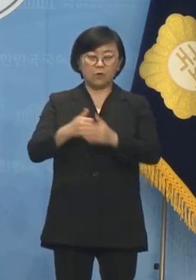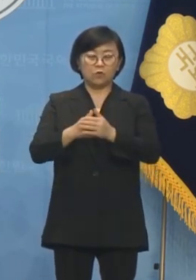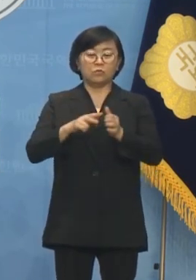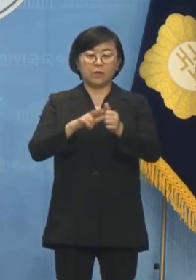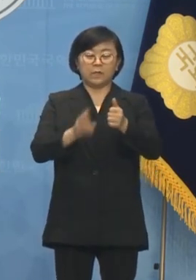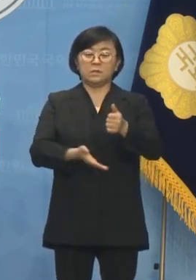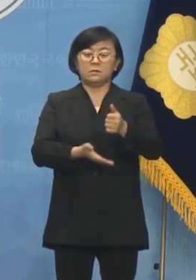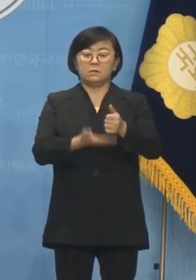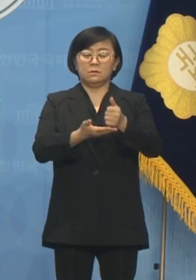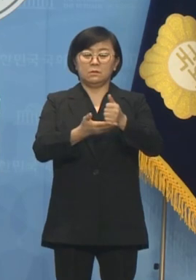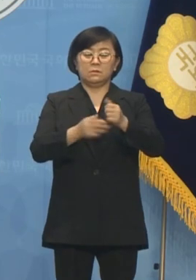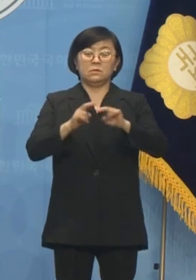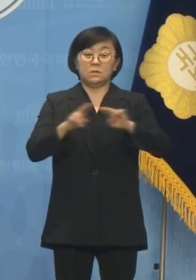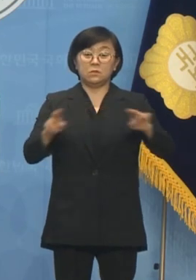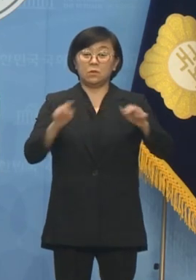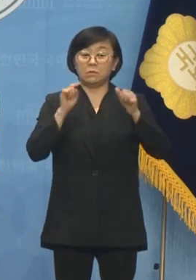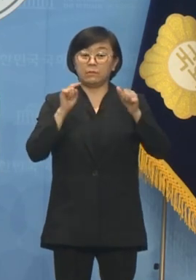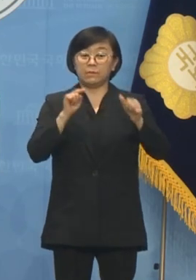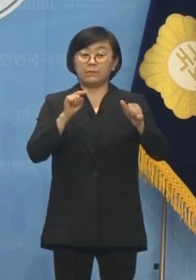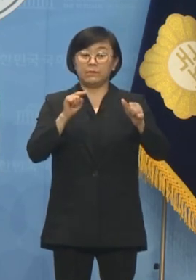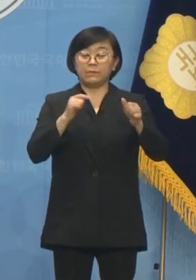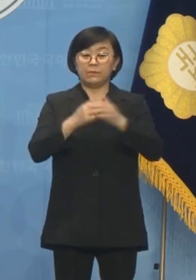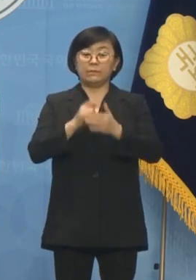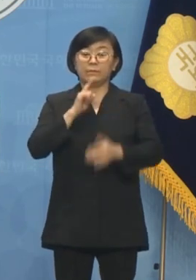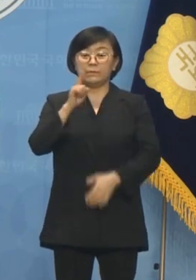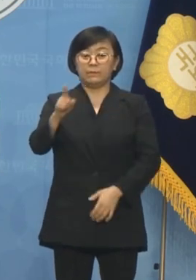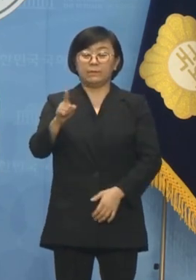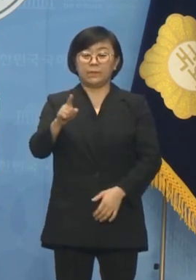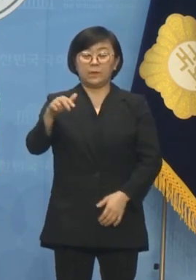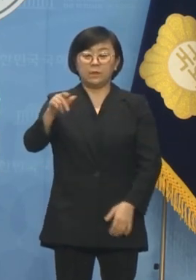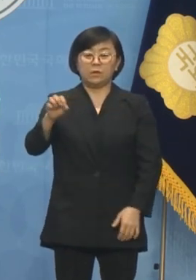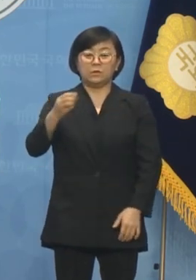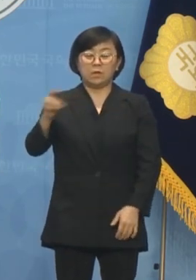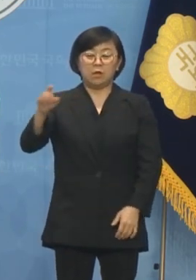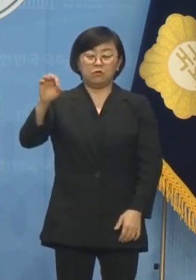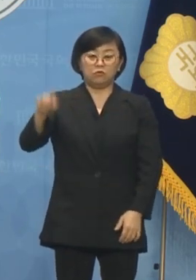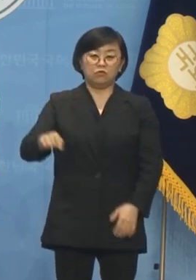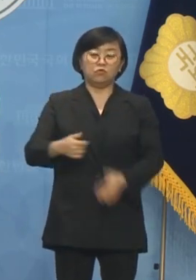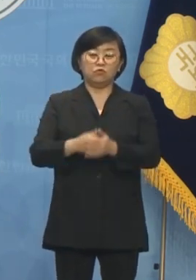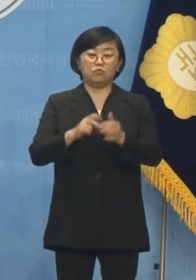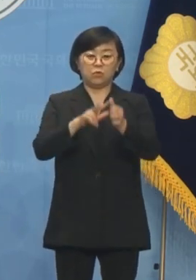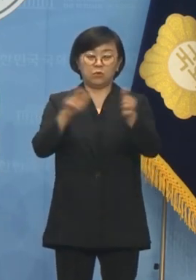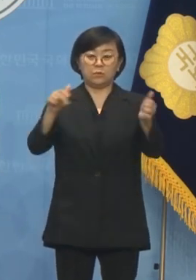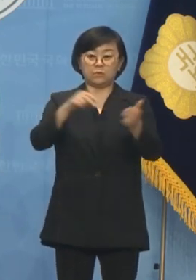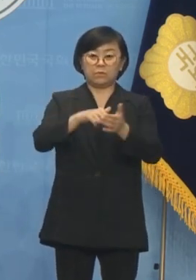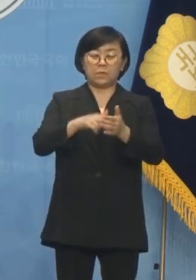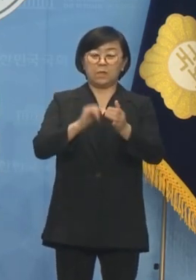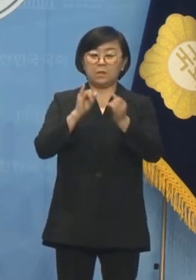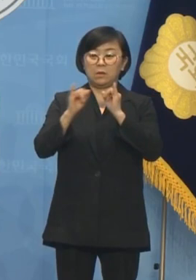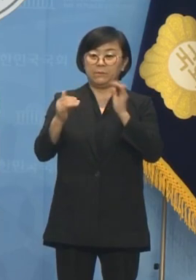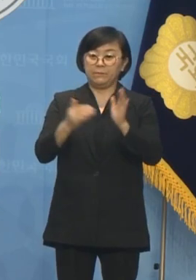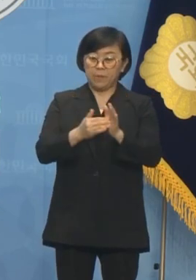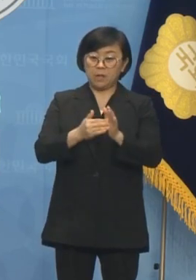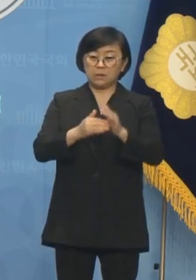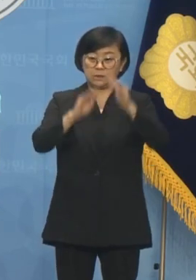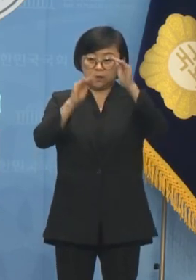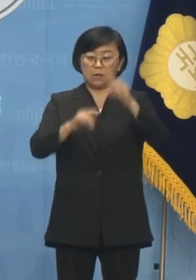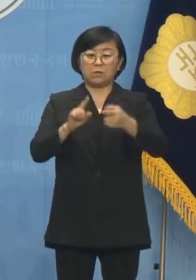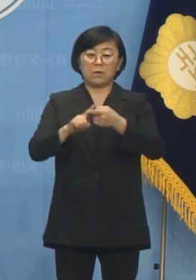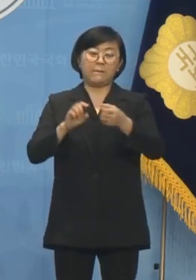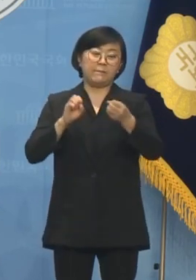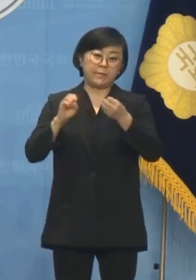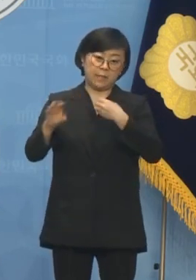취소하라라는 주장의 정태후보 측에 인터뷰가 있었는데 그 내용에 대한